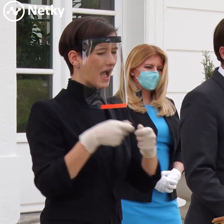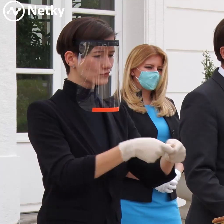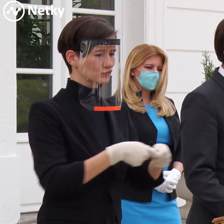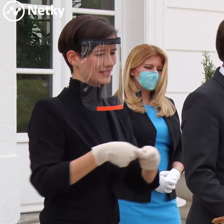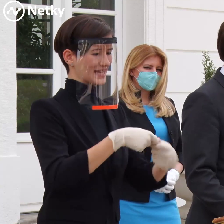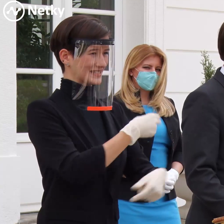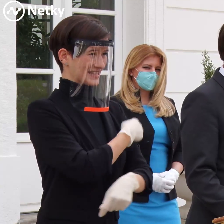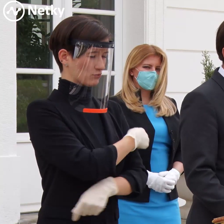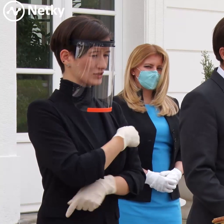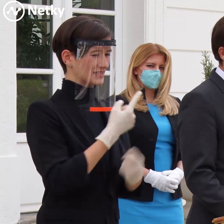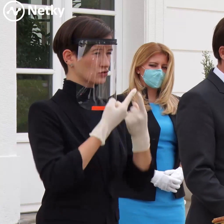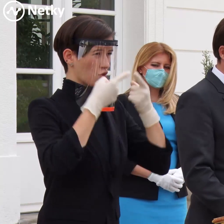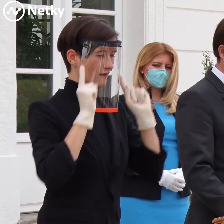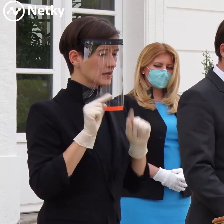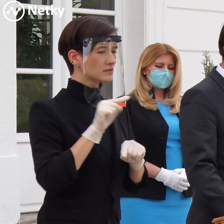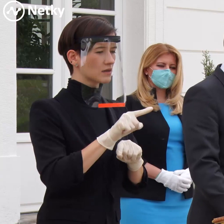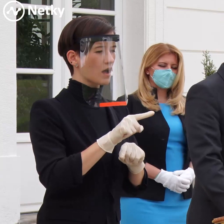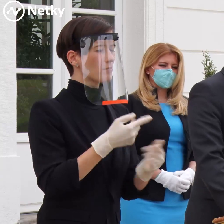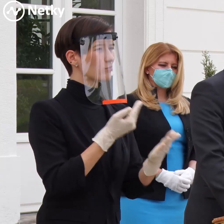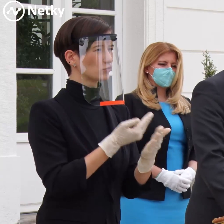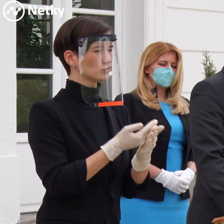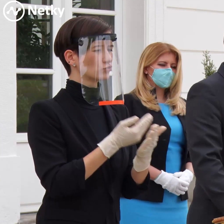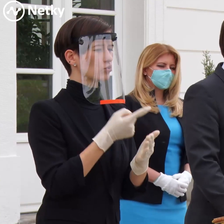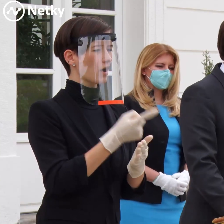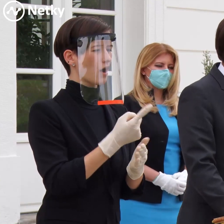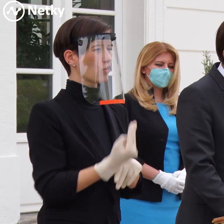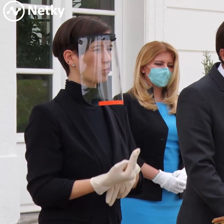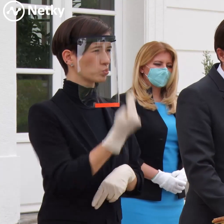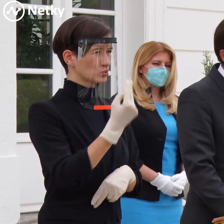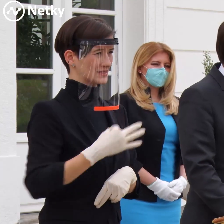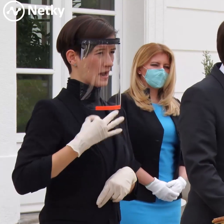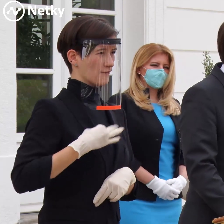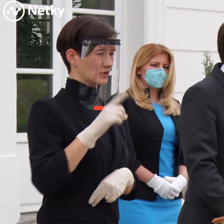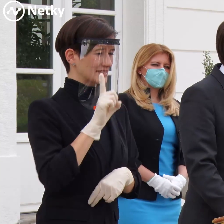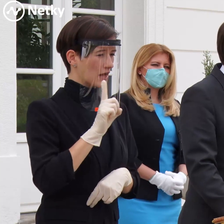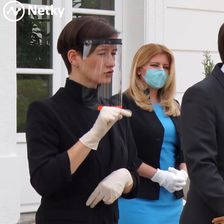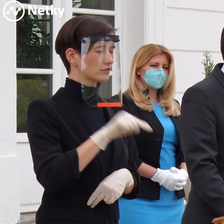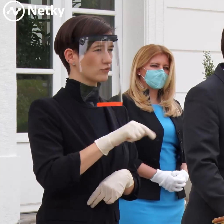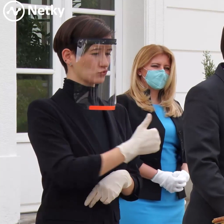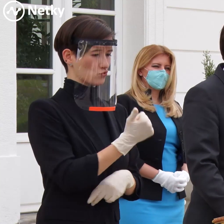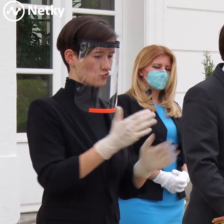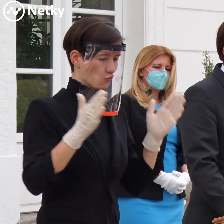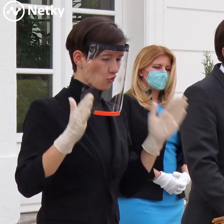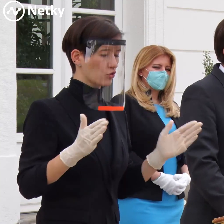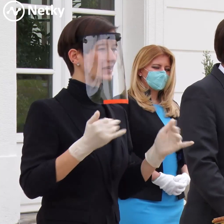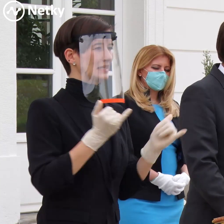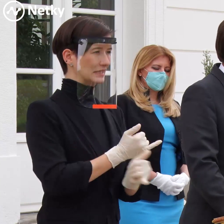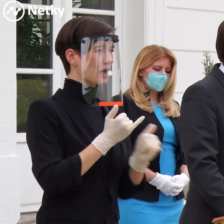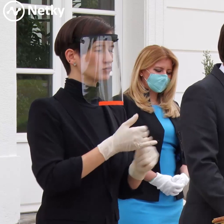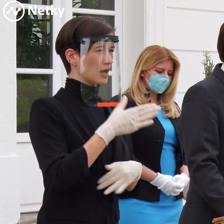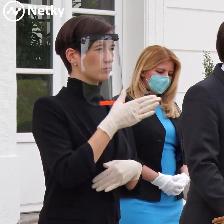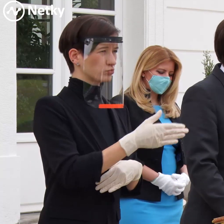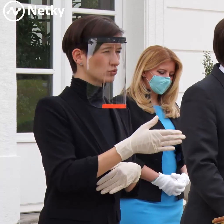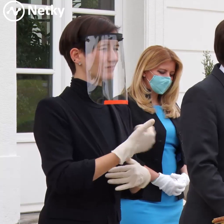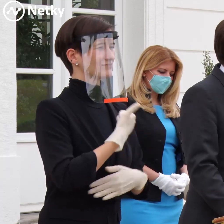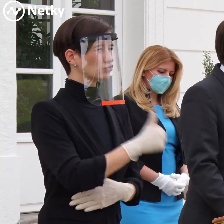poskytovateľov ústavnej zdravotnej starostlivosti, že tento rok budú mať garantovaných, tak ako doteraz, určite